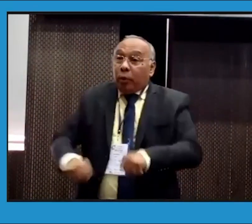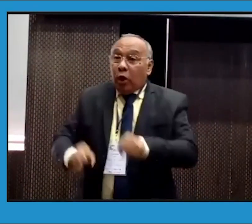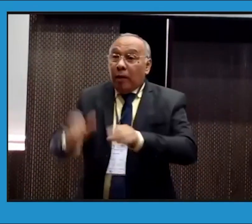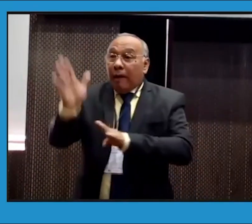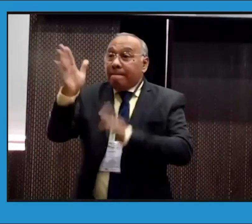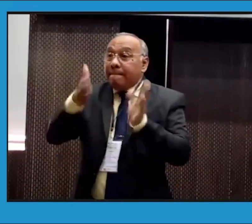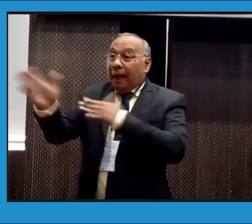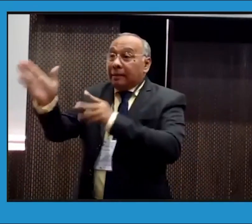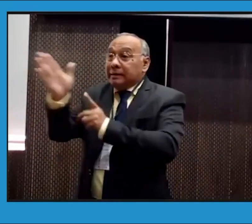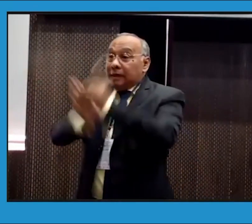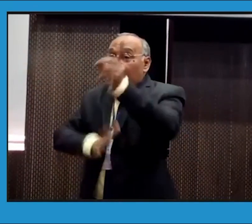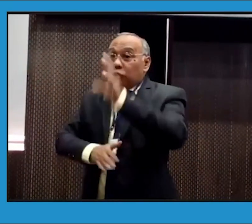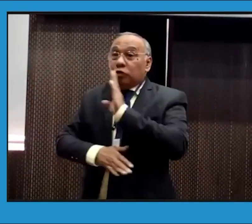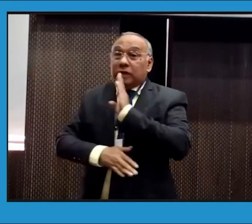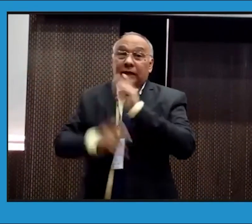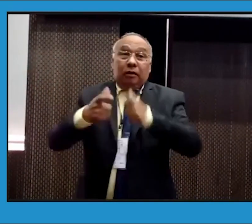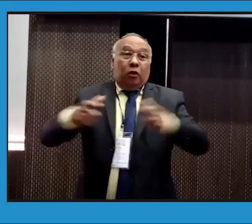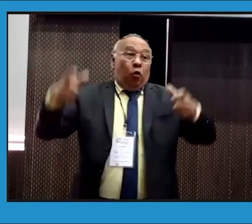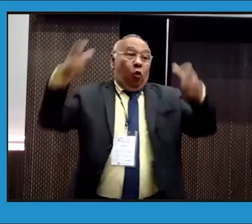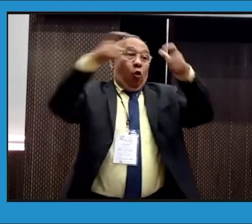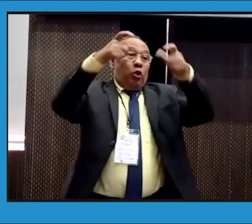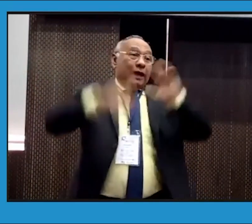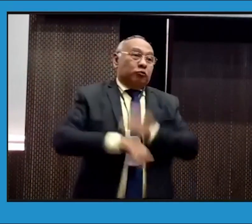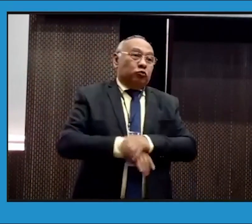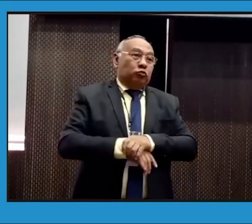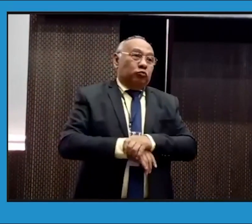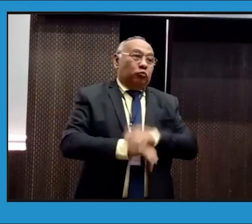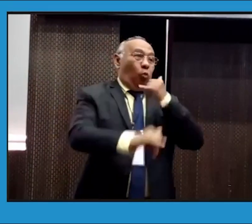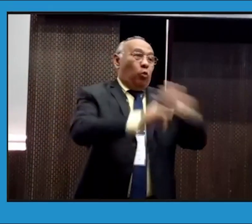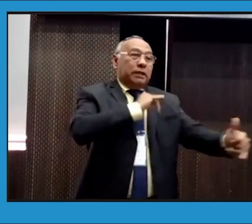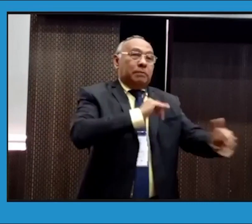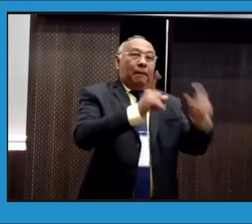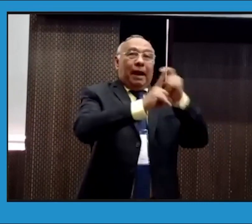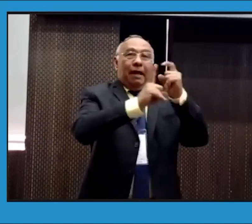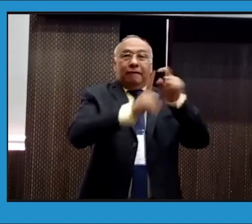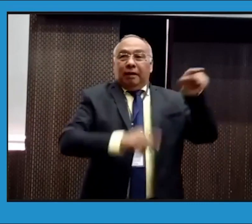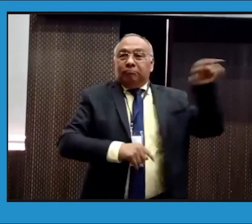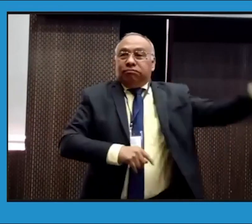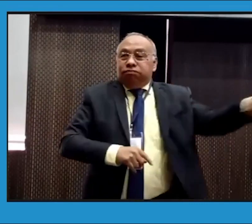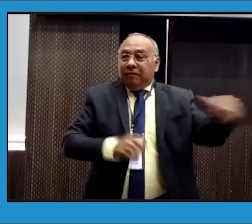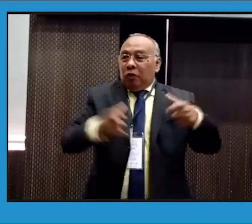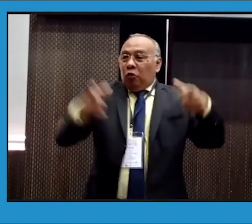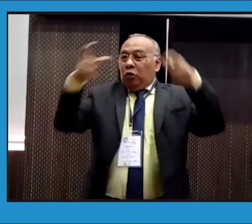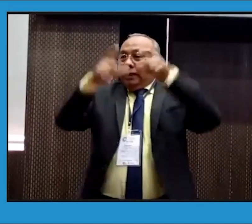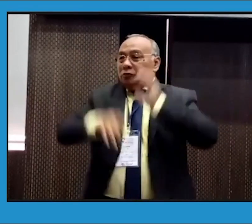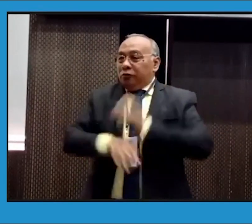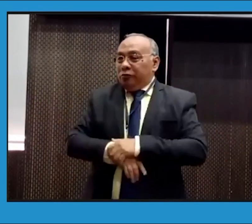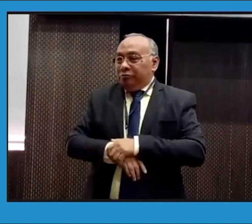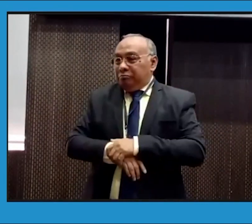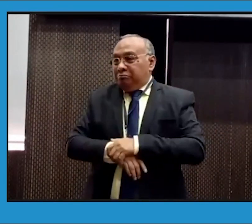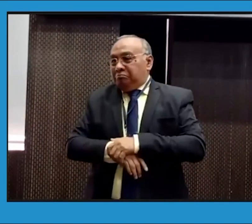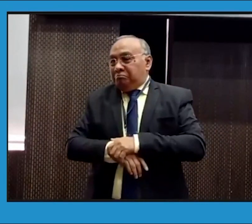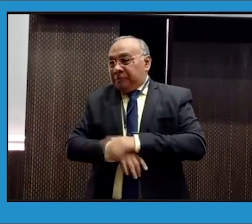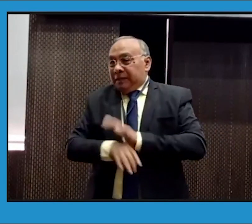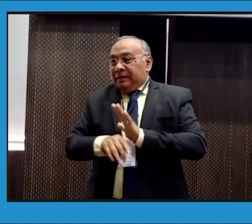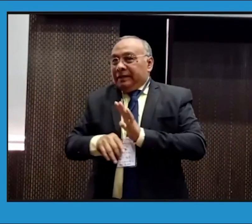quien el que aprueba el Plan de Desarrollo es el Congreso, que tiene la última palabra en todo este proceso.